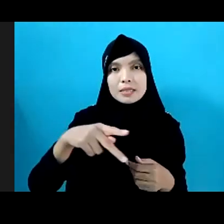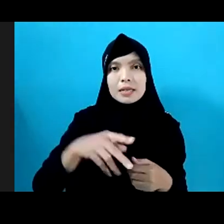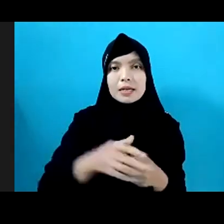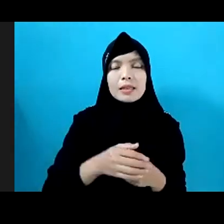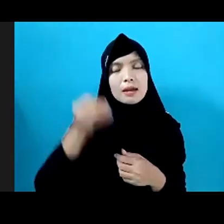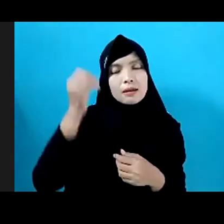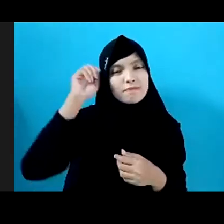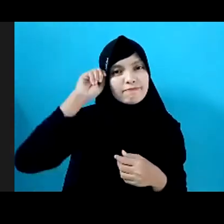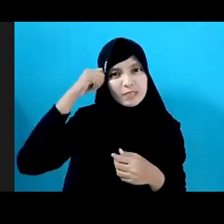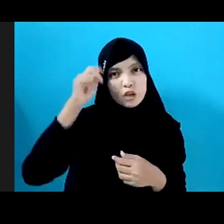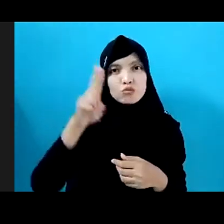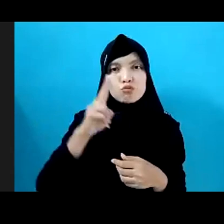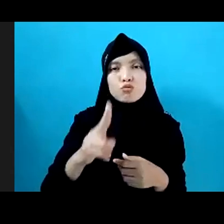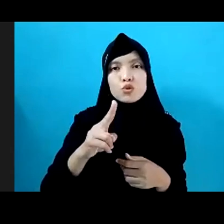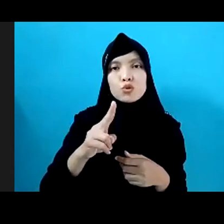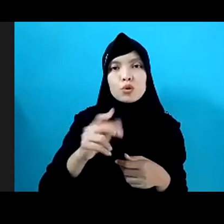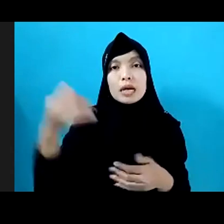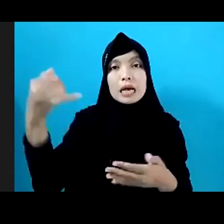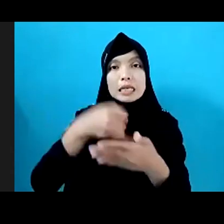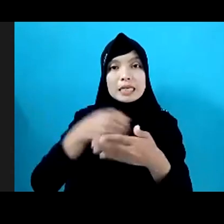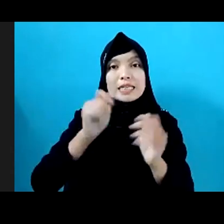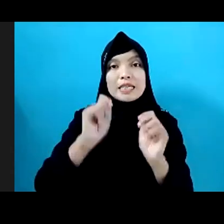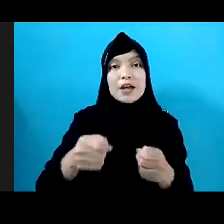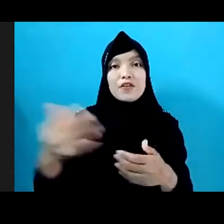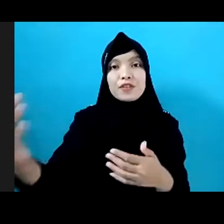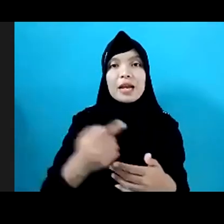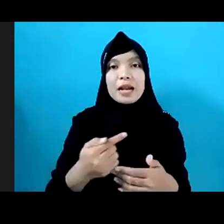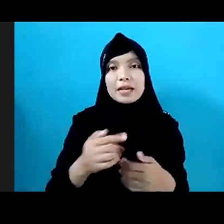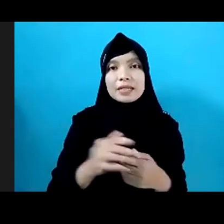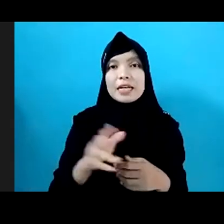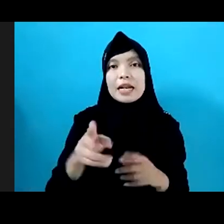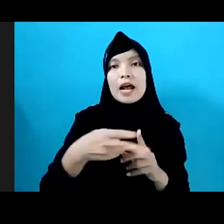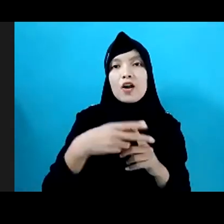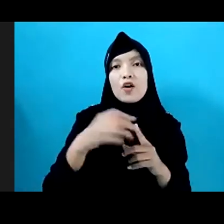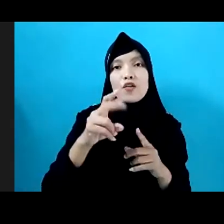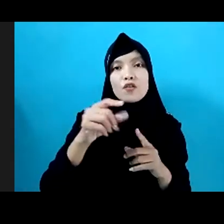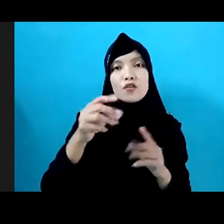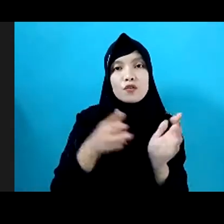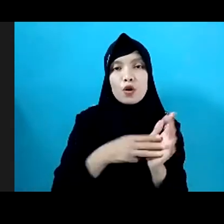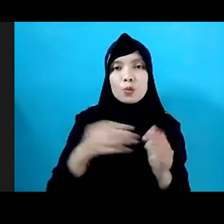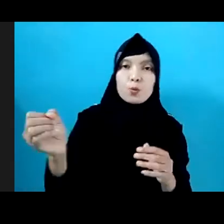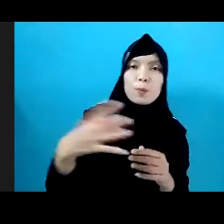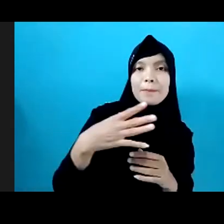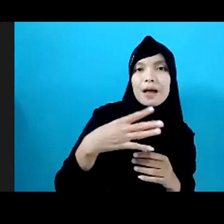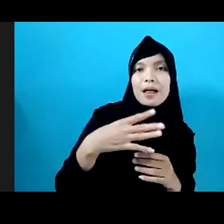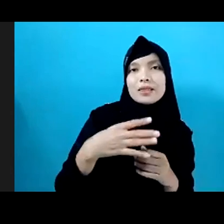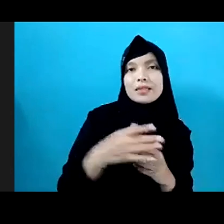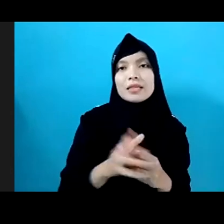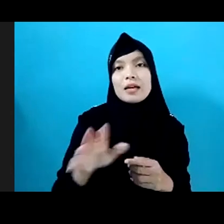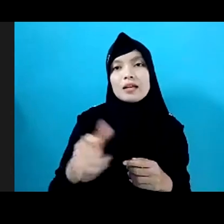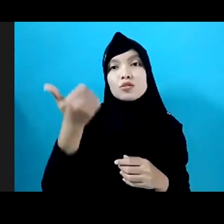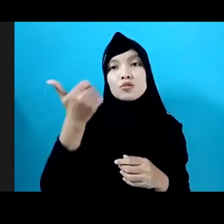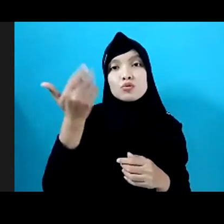untuk mengisi daftar hadir dan juga form umpan balik yang sudah disediakan di chat